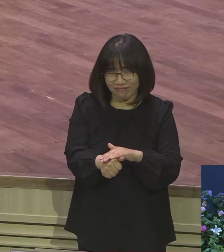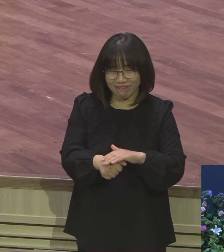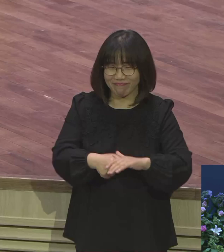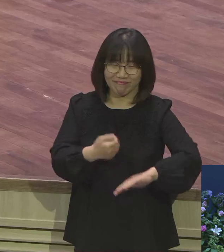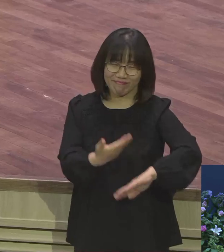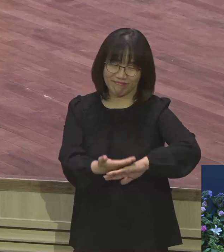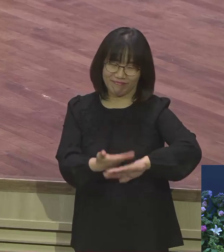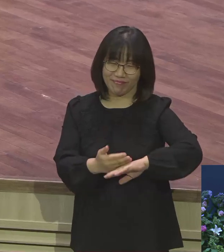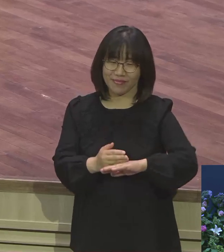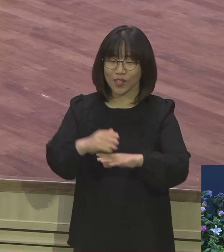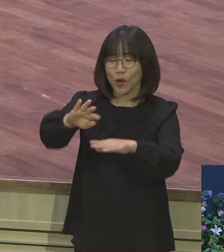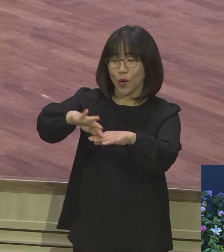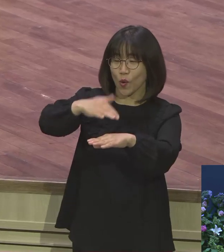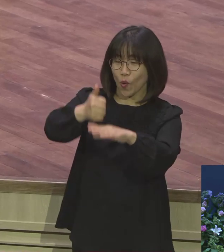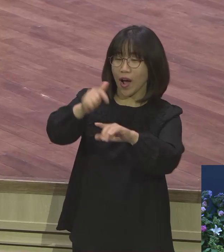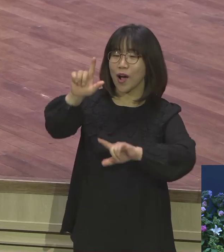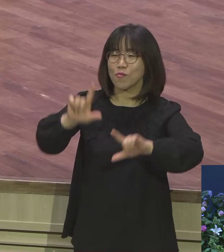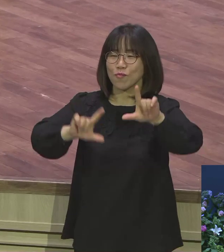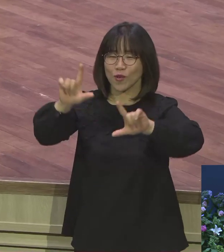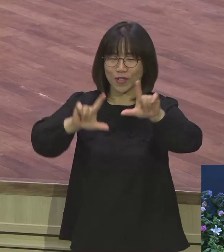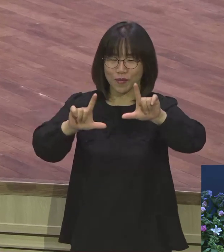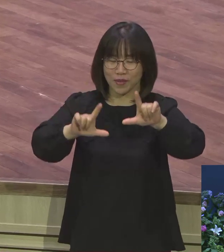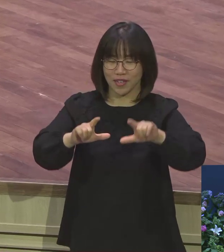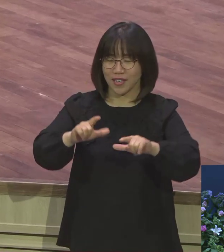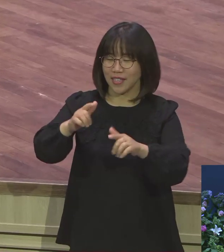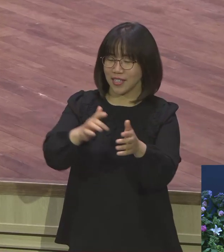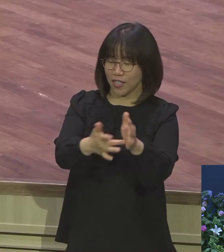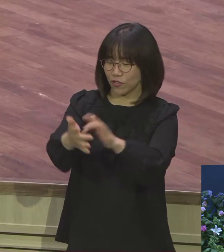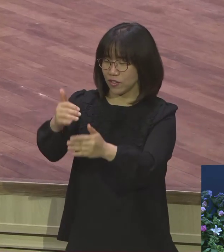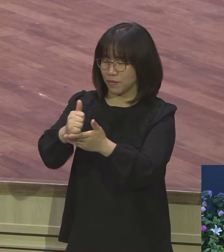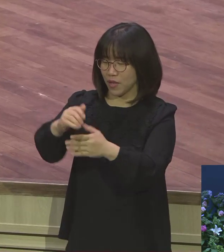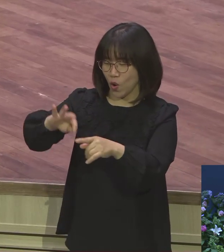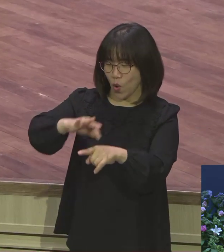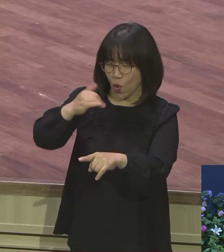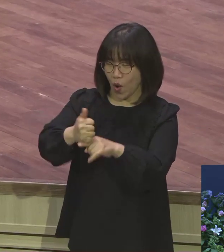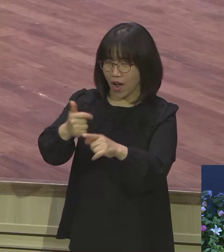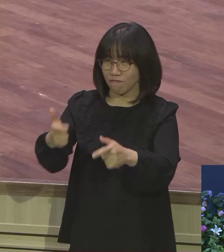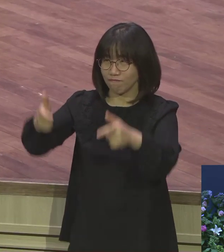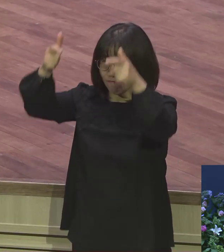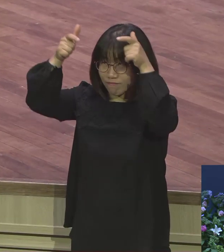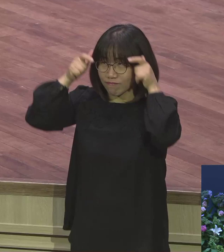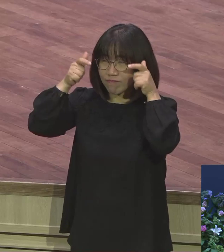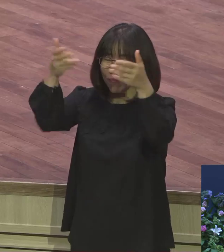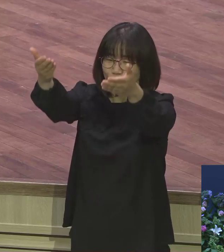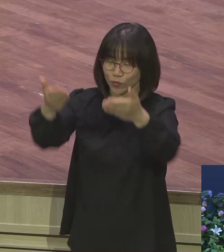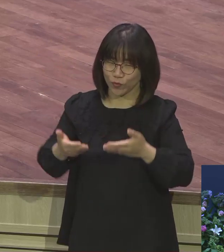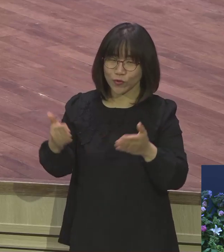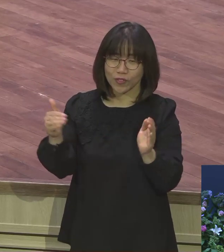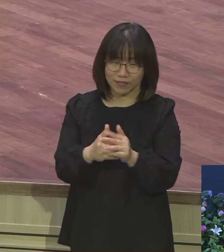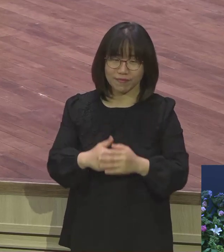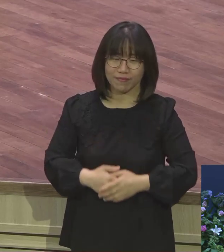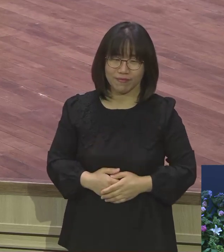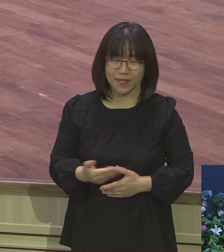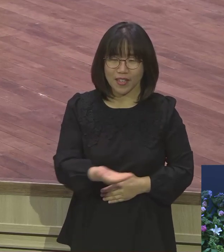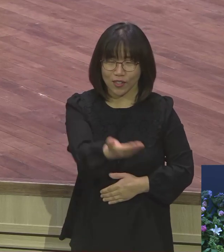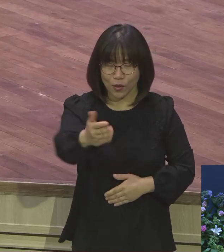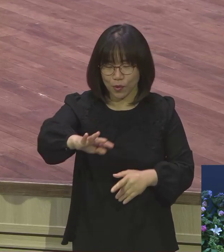예수 그리스도가 우리에게 왕노릇 하라고 우리에게 신분을 바꿔주셨다고. 그래서 여러분 왕노릇 하시기 바랍니다.